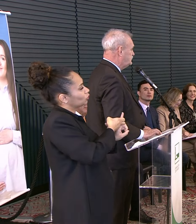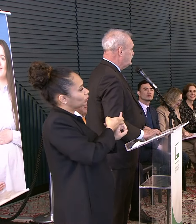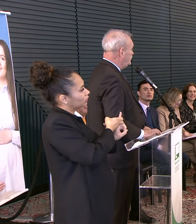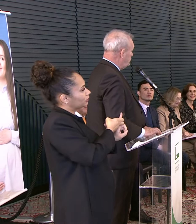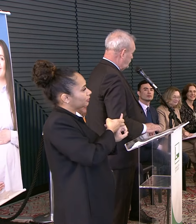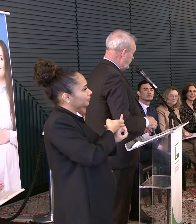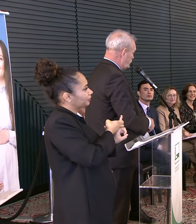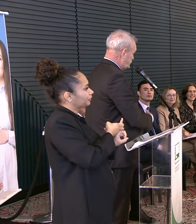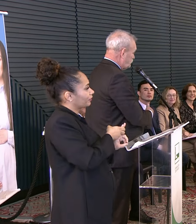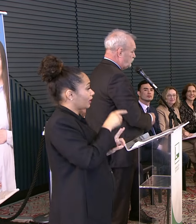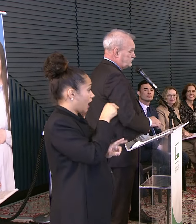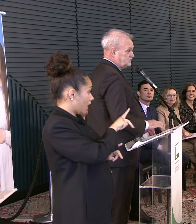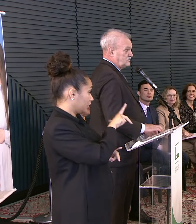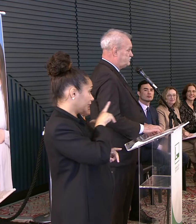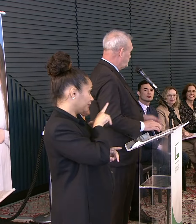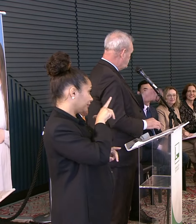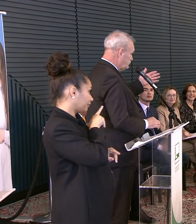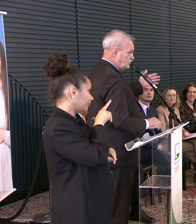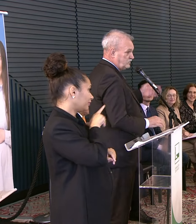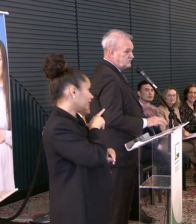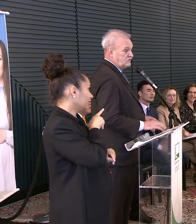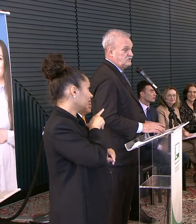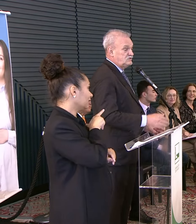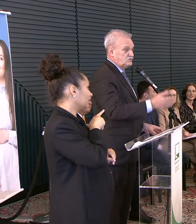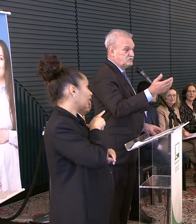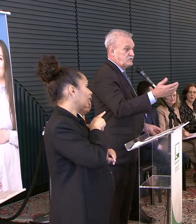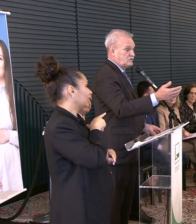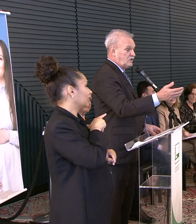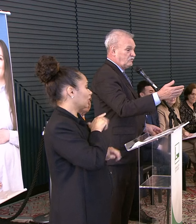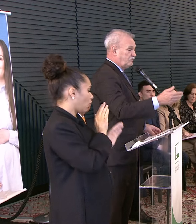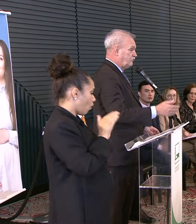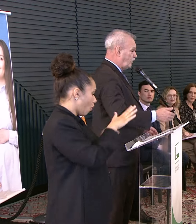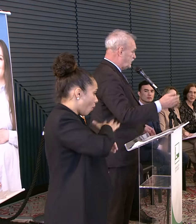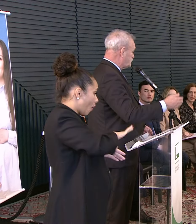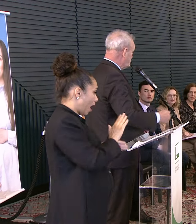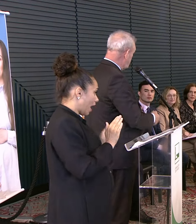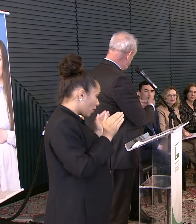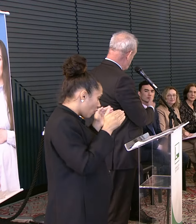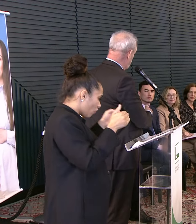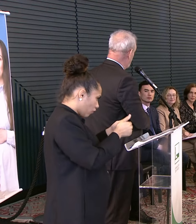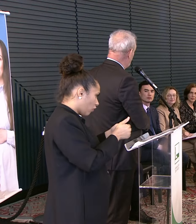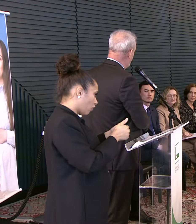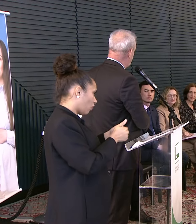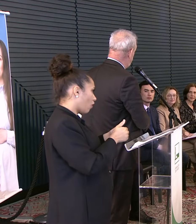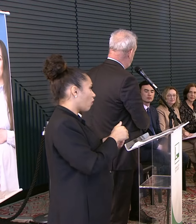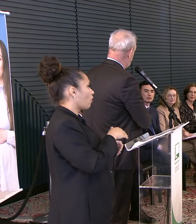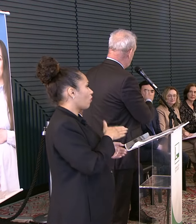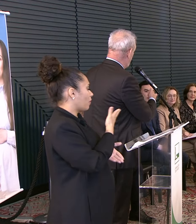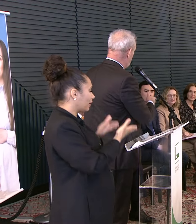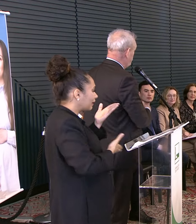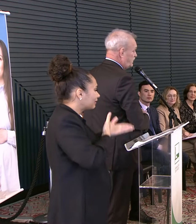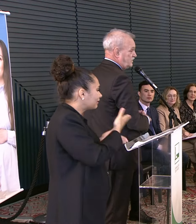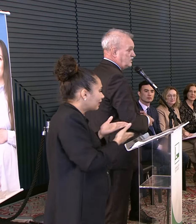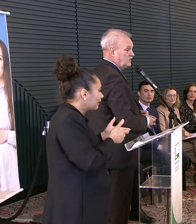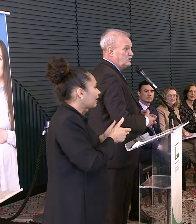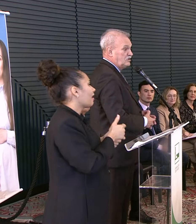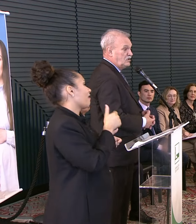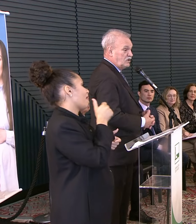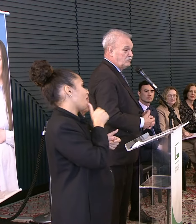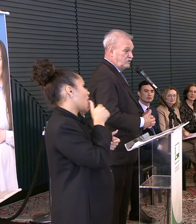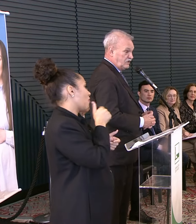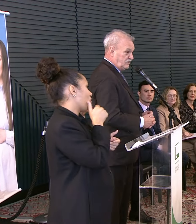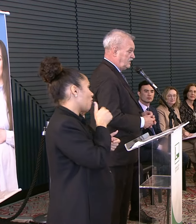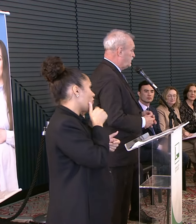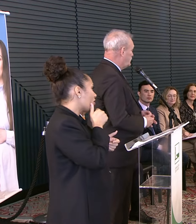saúde E lá nós temos Um contingente específico Como eu já disse É hospital Vocacionado para atender A mulher indígena A mulher ribeirinha